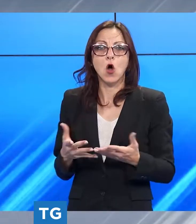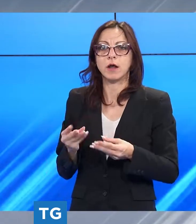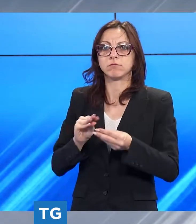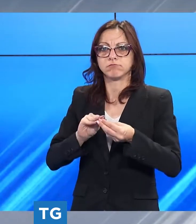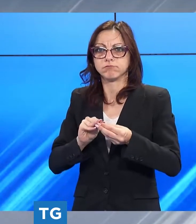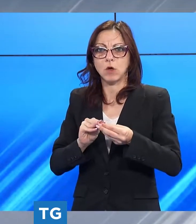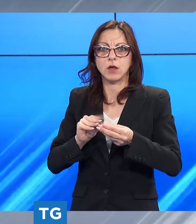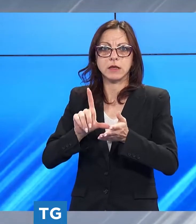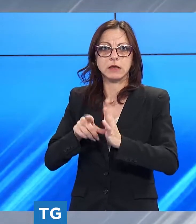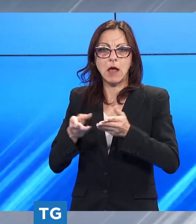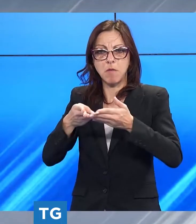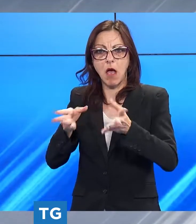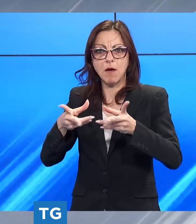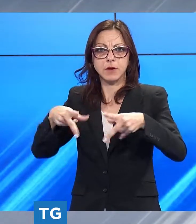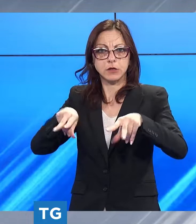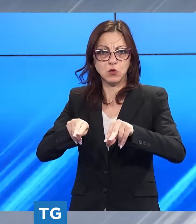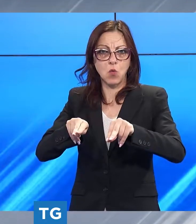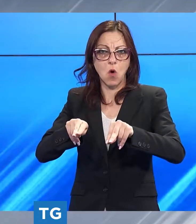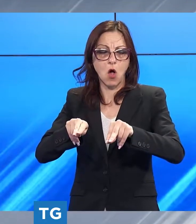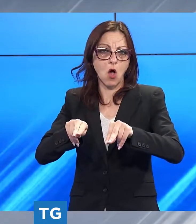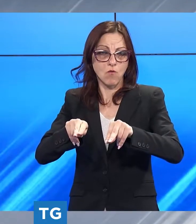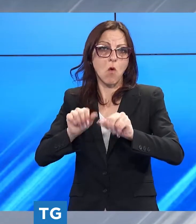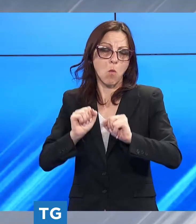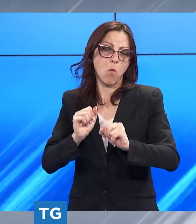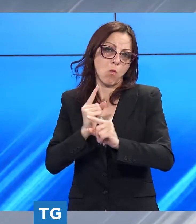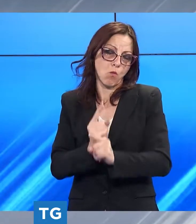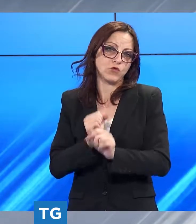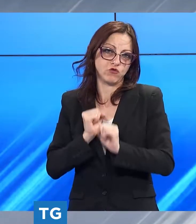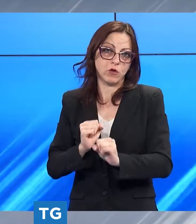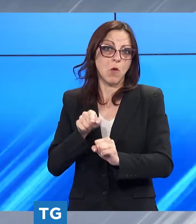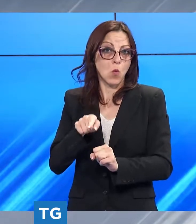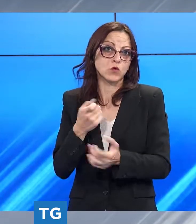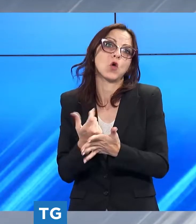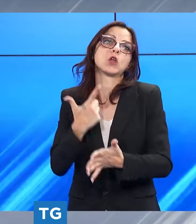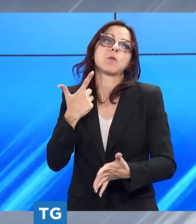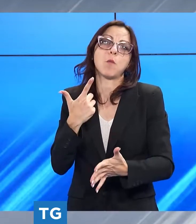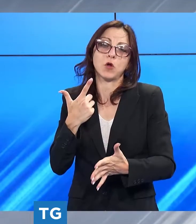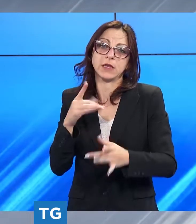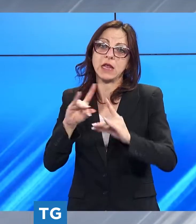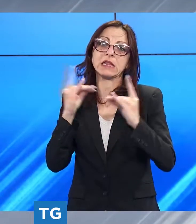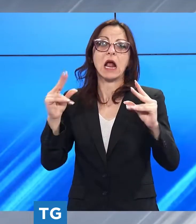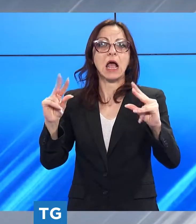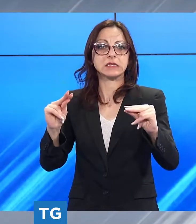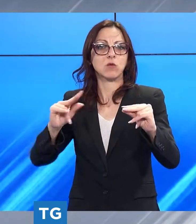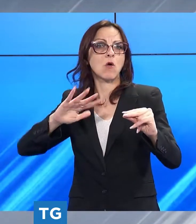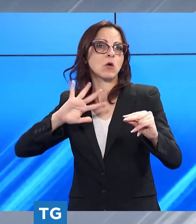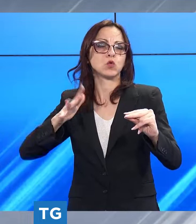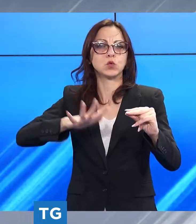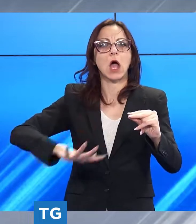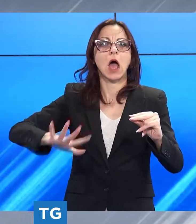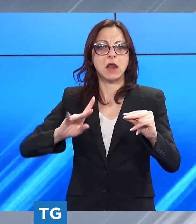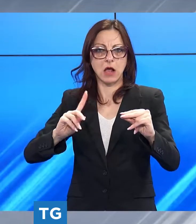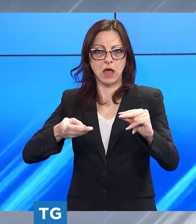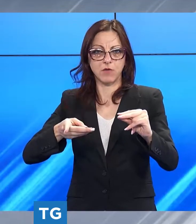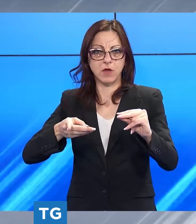riapertura questo è sicuramente significativo e credo che sia anche una svolta importante per castelnuovo ma direi per tutta la garfagnana visto anche